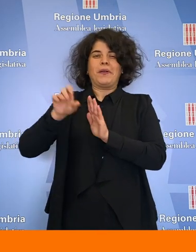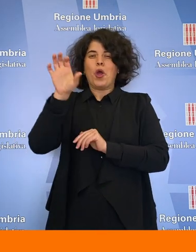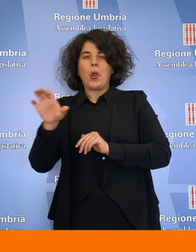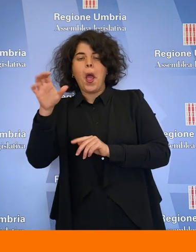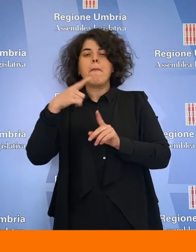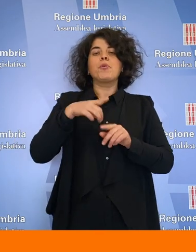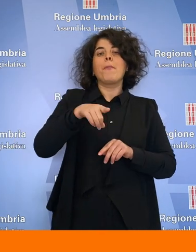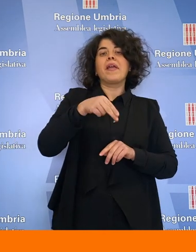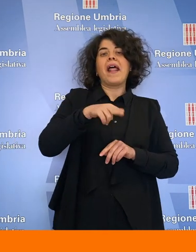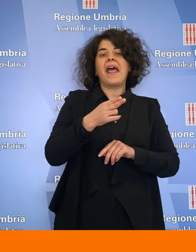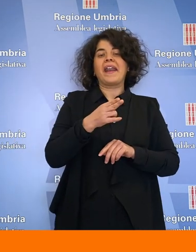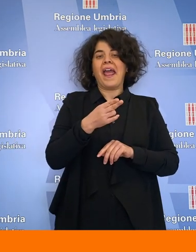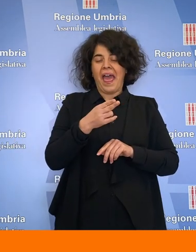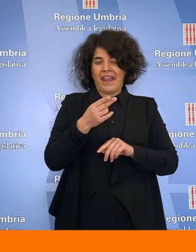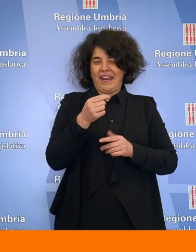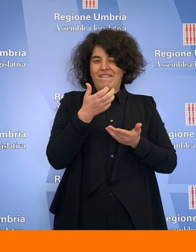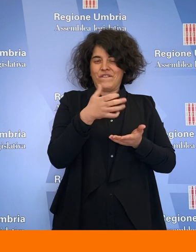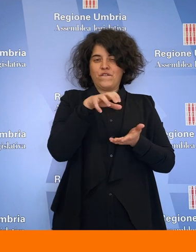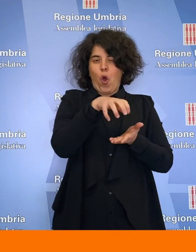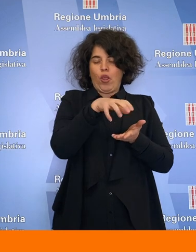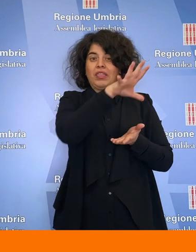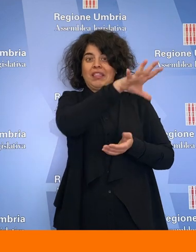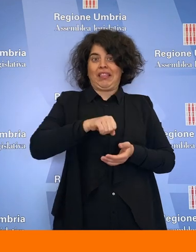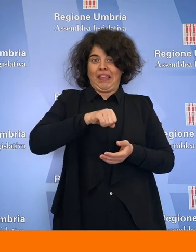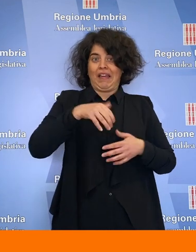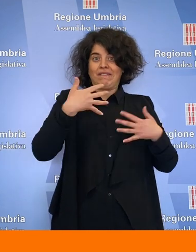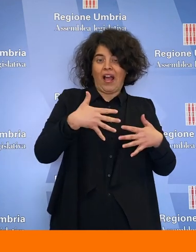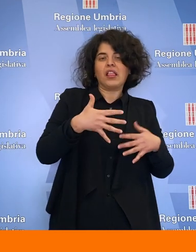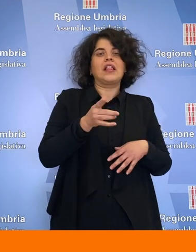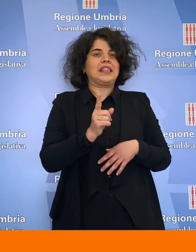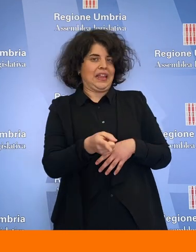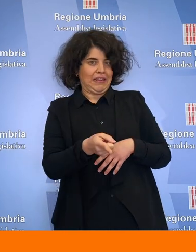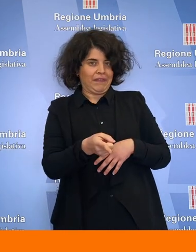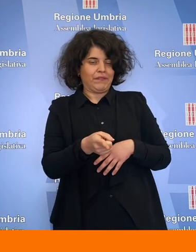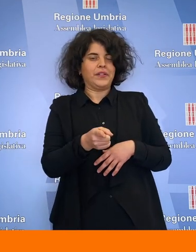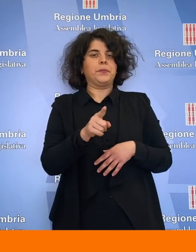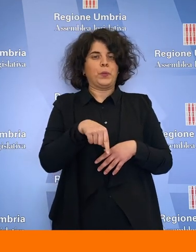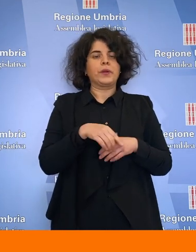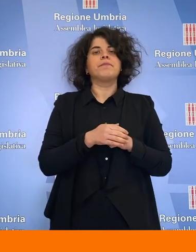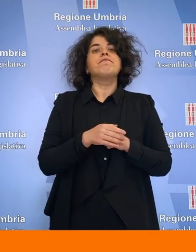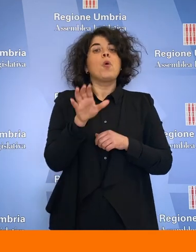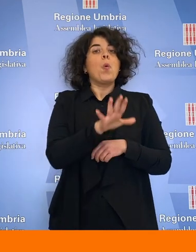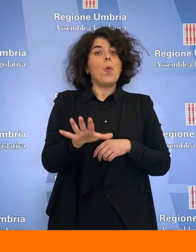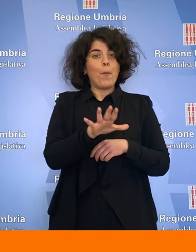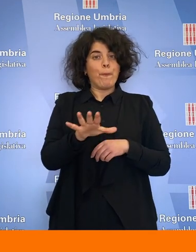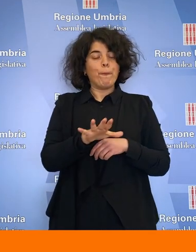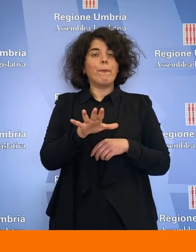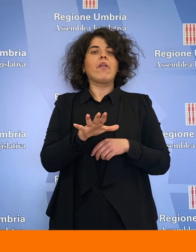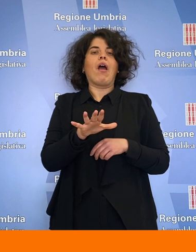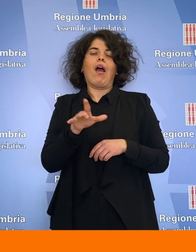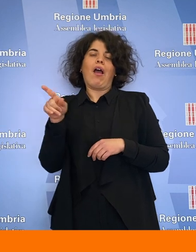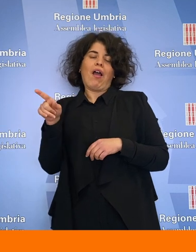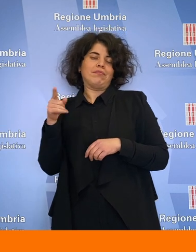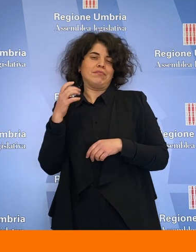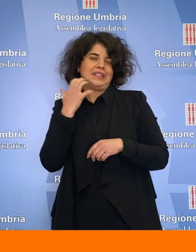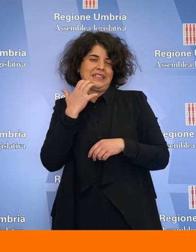cospicui fondi del PNRR, che il governo regionale è riuscito a intercettare e intercetterà. L'Umbria,